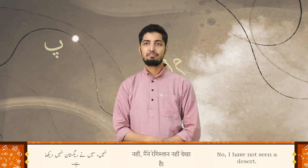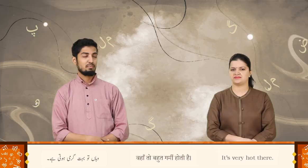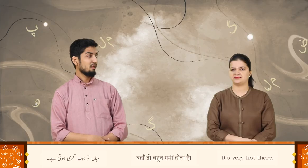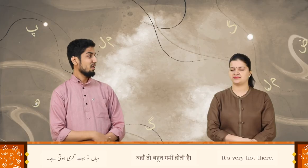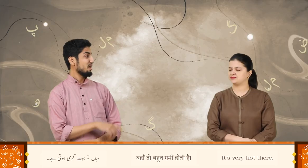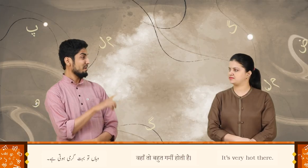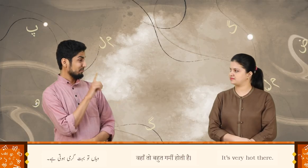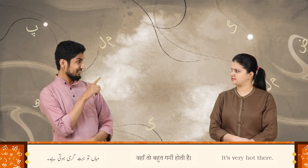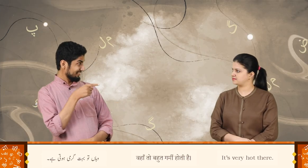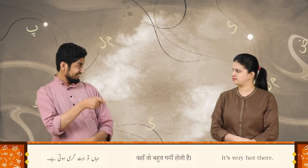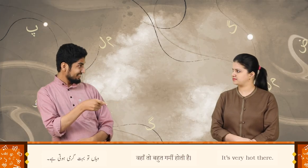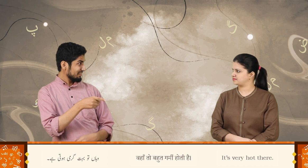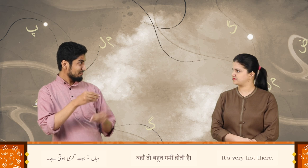وہاں تو بہت گرمی ہوتی ہے